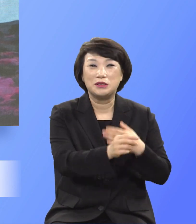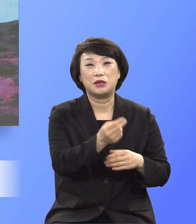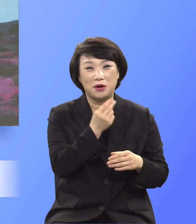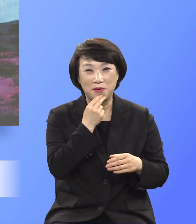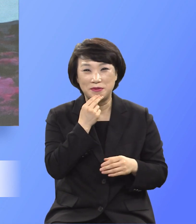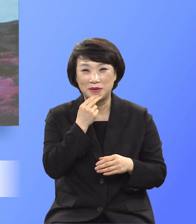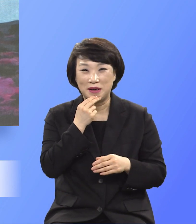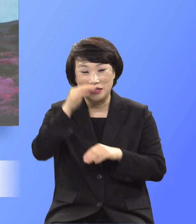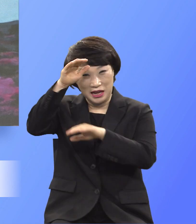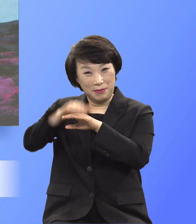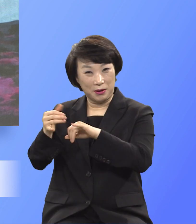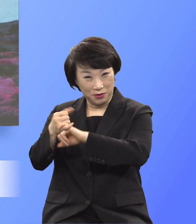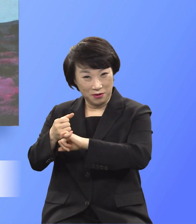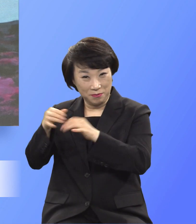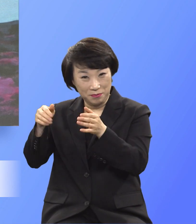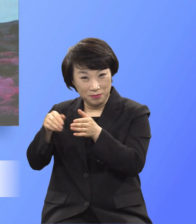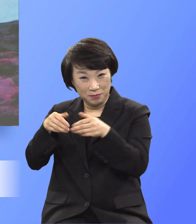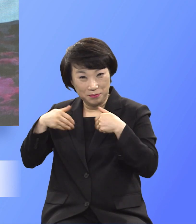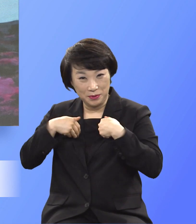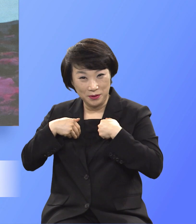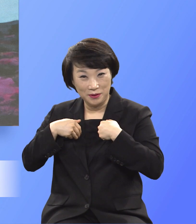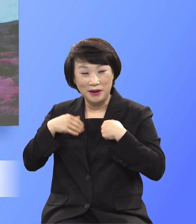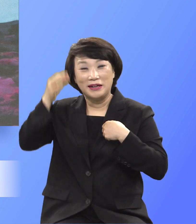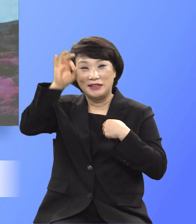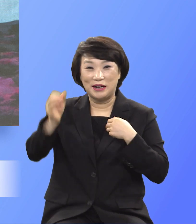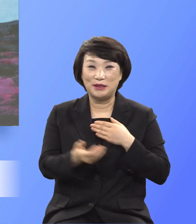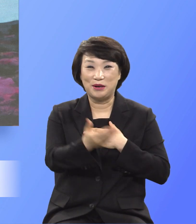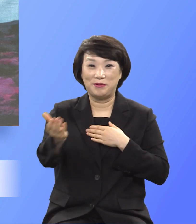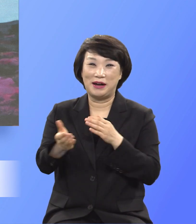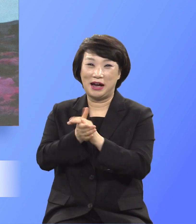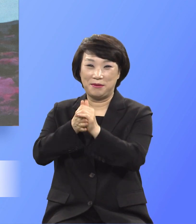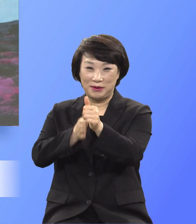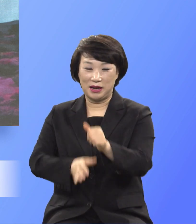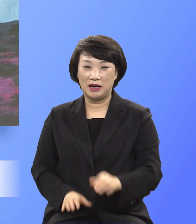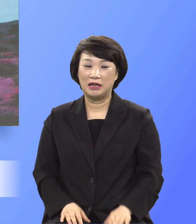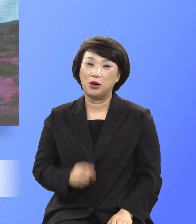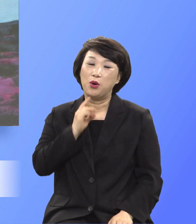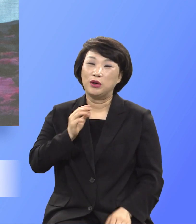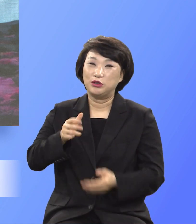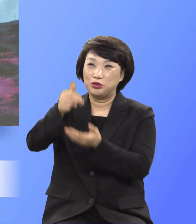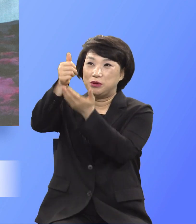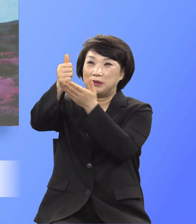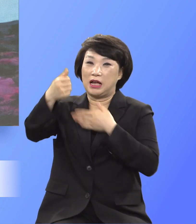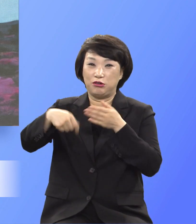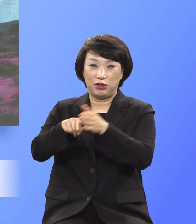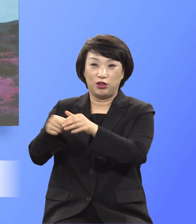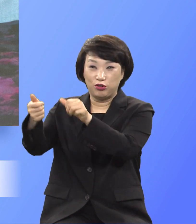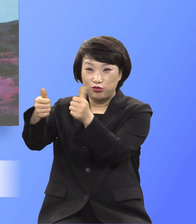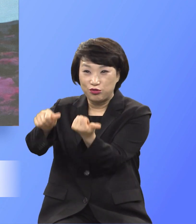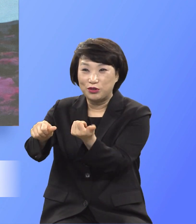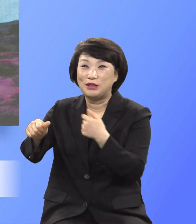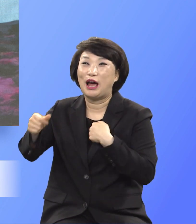아멘합시다 그러므로 오직 주님이 날 위해 죽어준 것을 시인하며